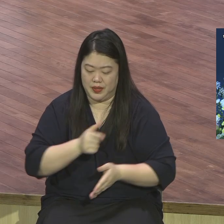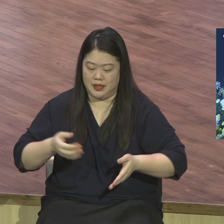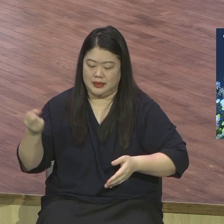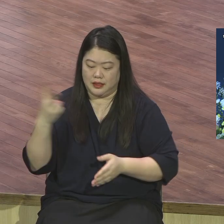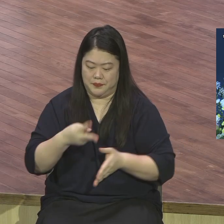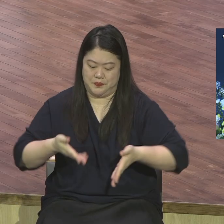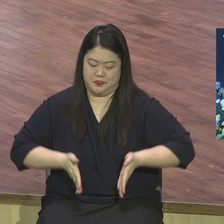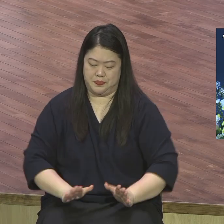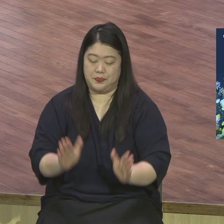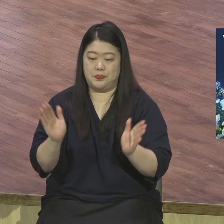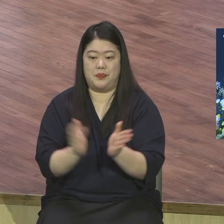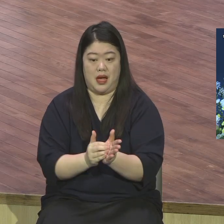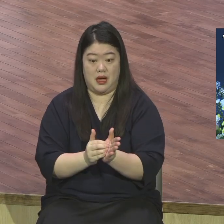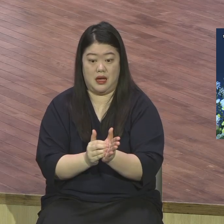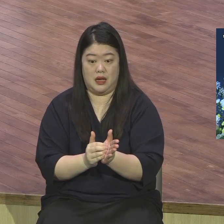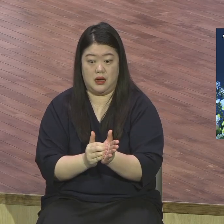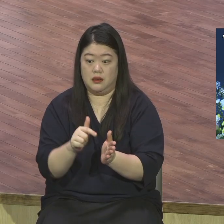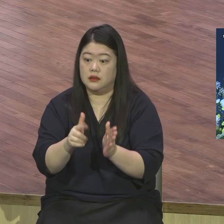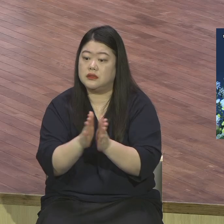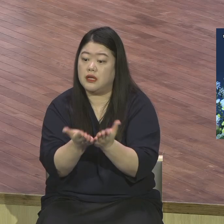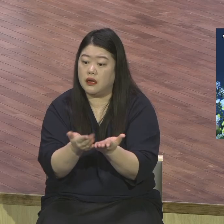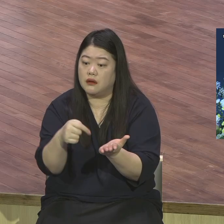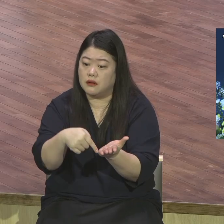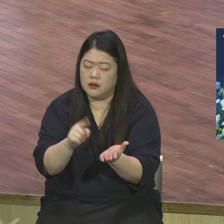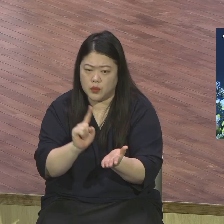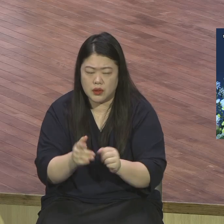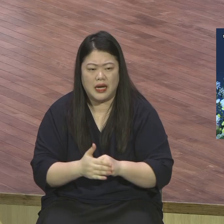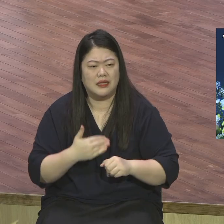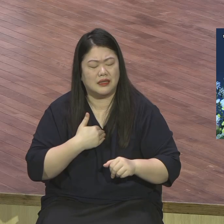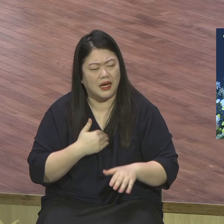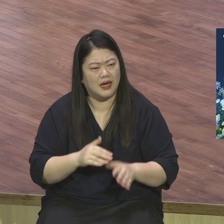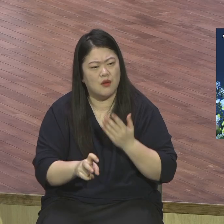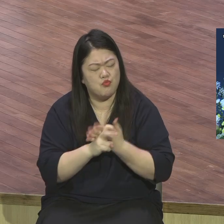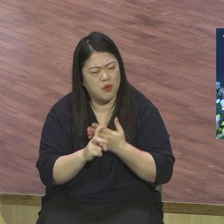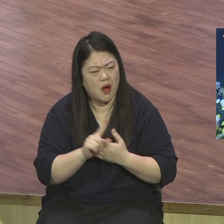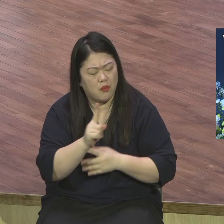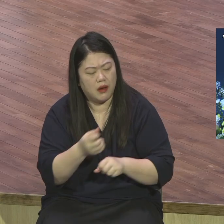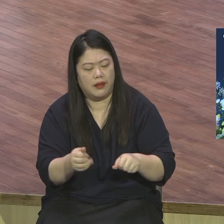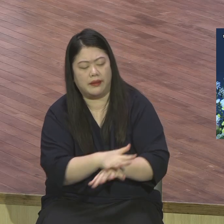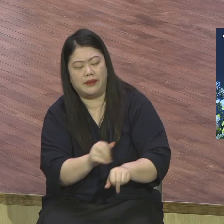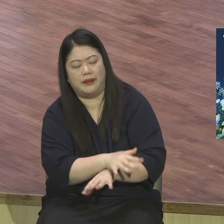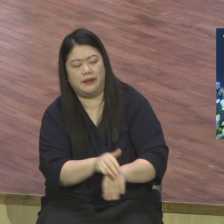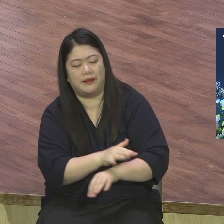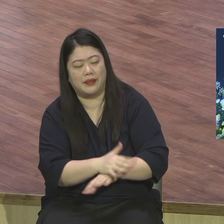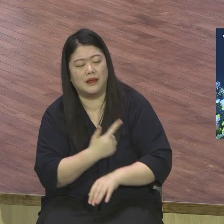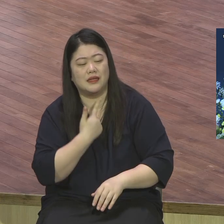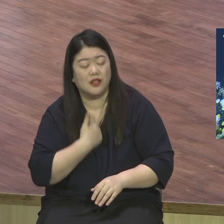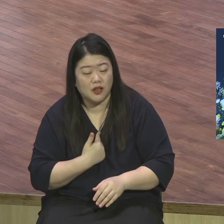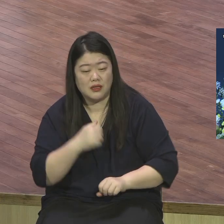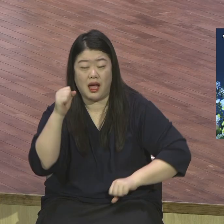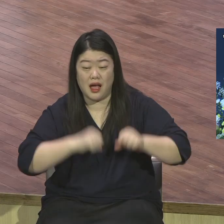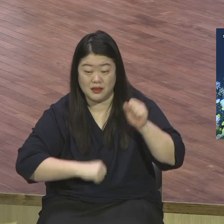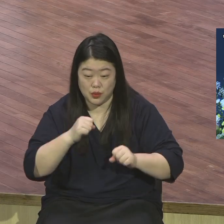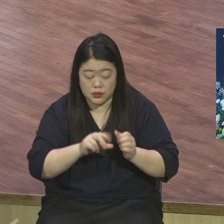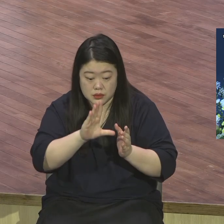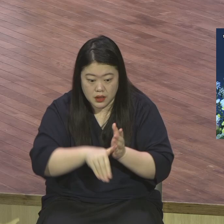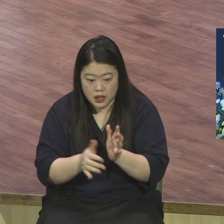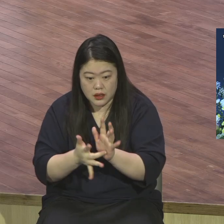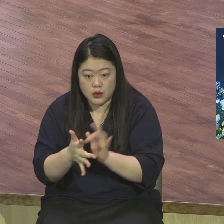사건과 예수 그리스도의 부활을 그렇게 비교하면서 부활 사건의